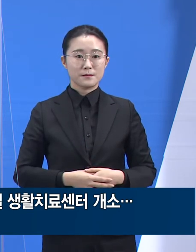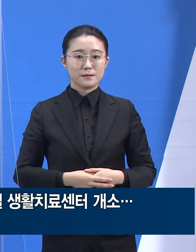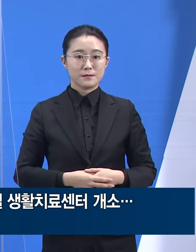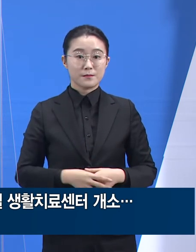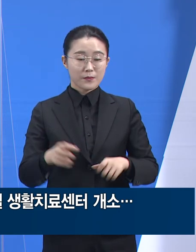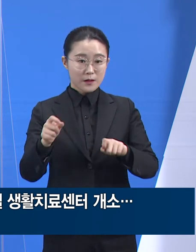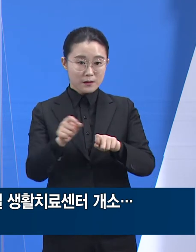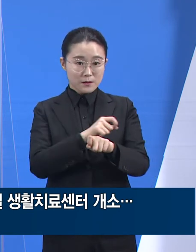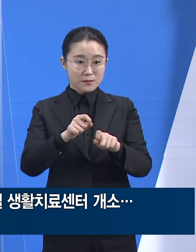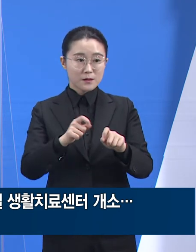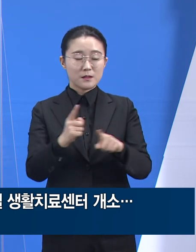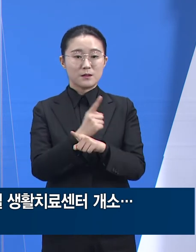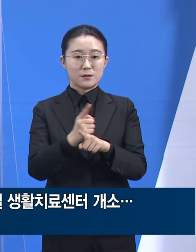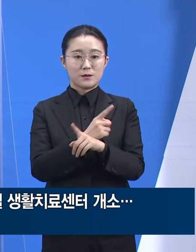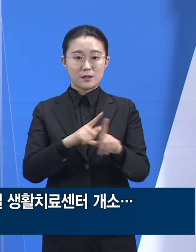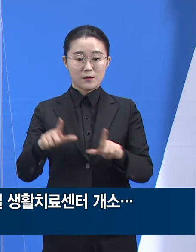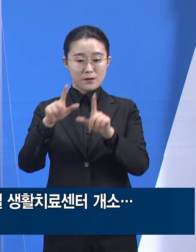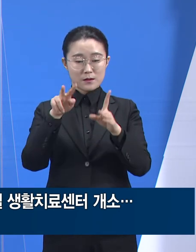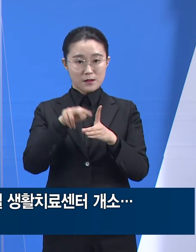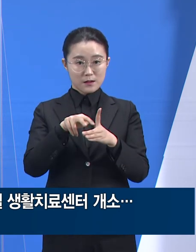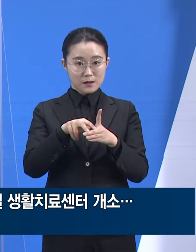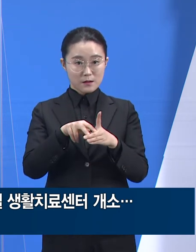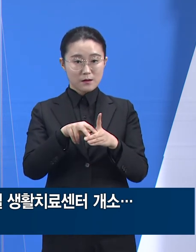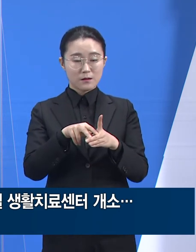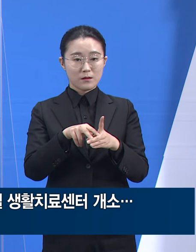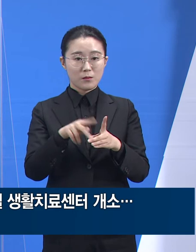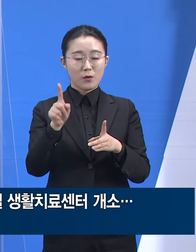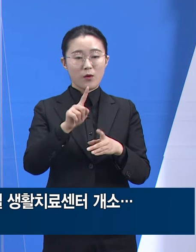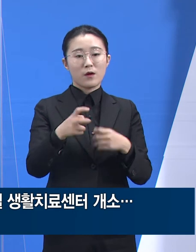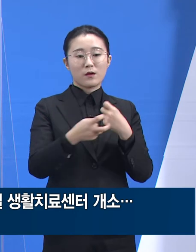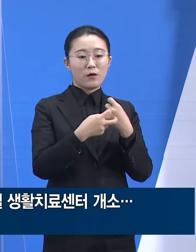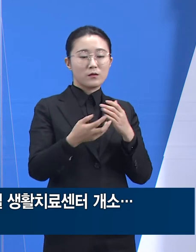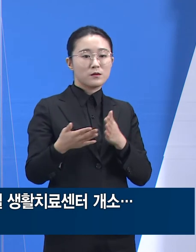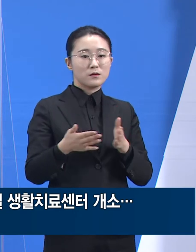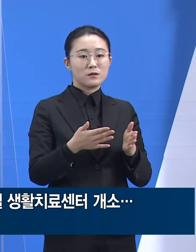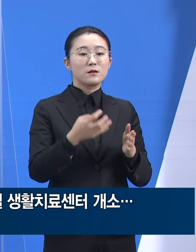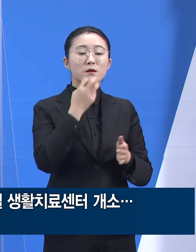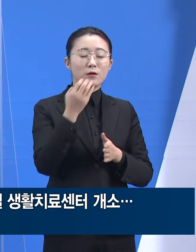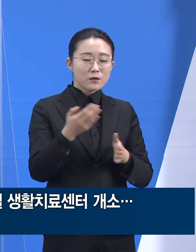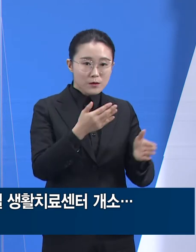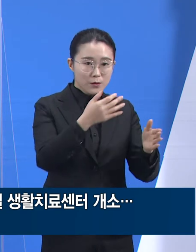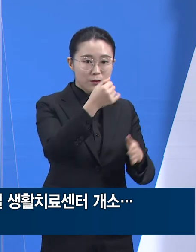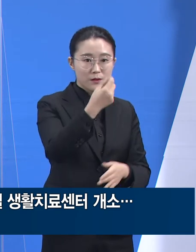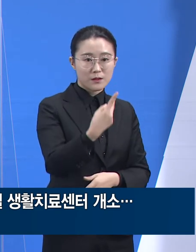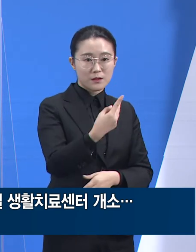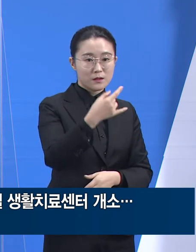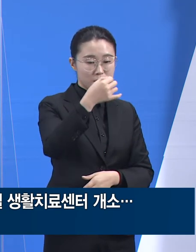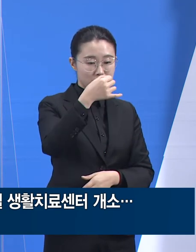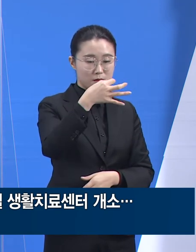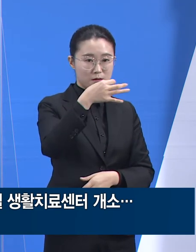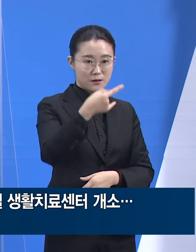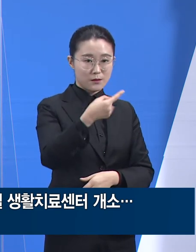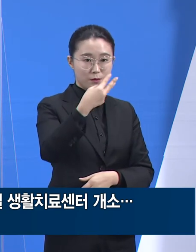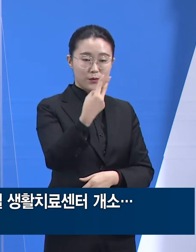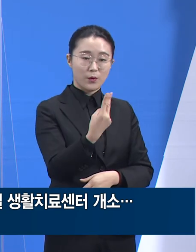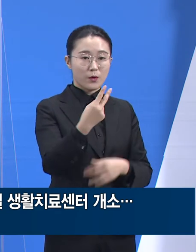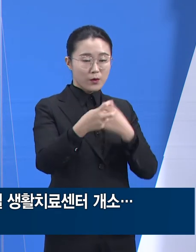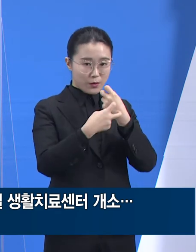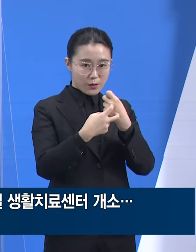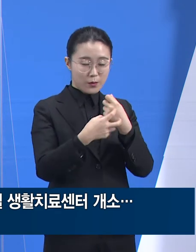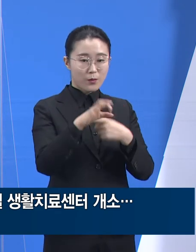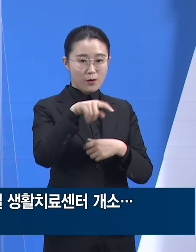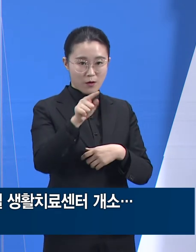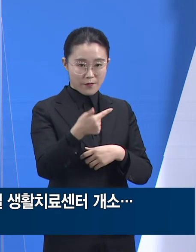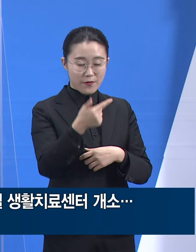특별생활치료센터 개소에 도움을 주신 경기도의료원, 경기도소방재난본부 관계자 여러분께 감사드립니다. 좀 더 어려운